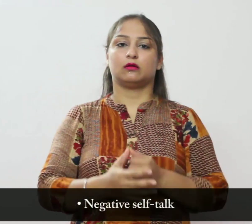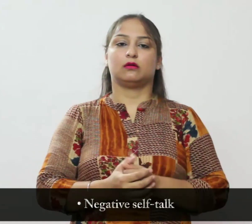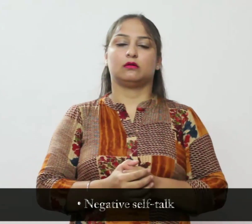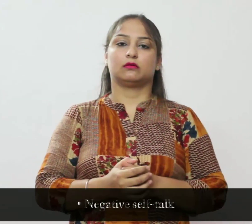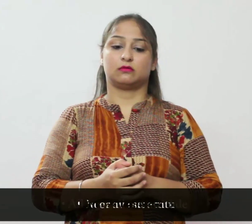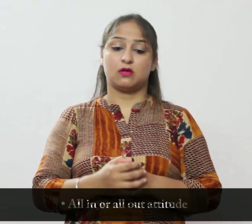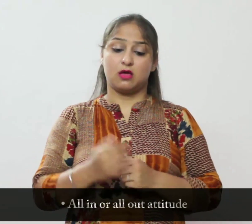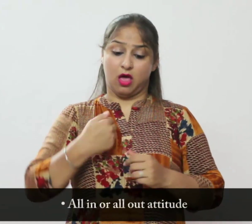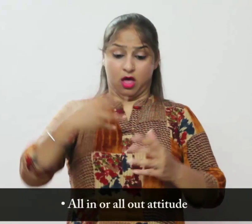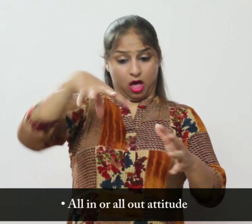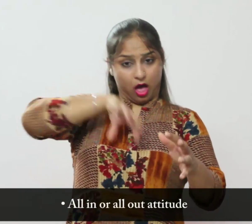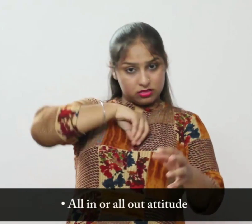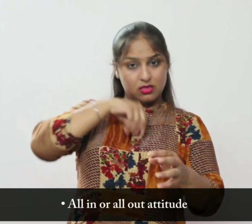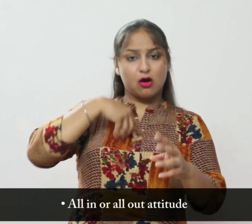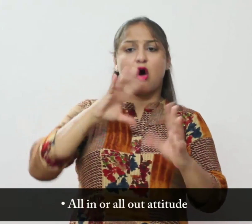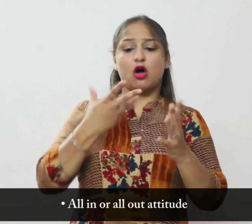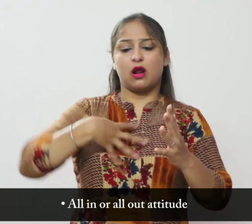ओल इन ओल आउट रवया